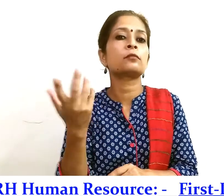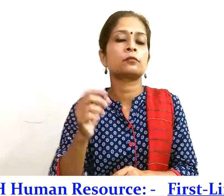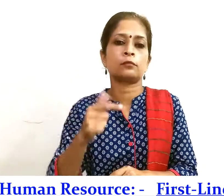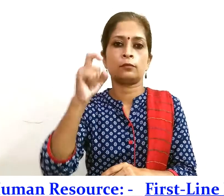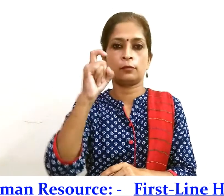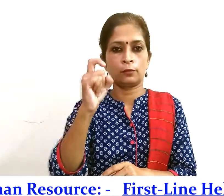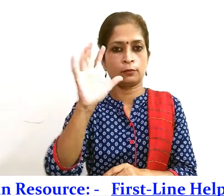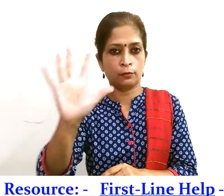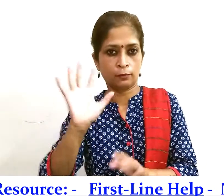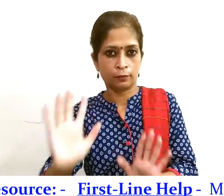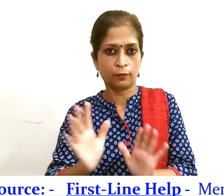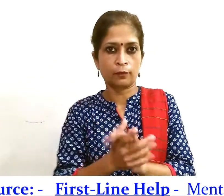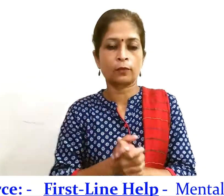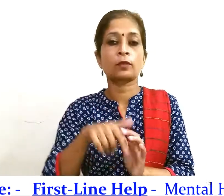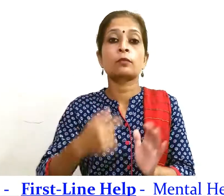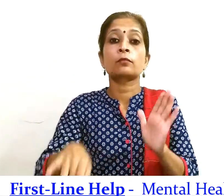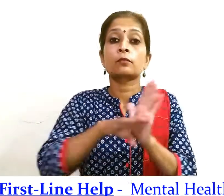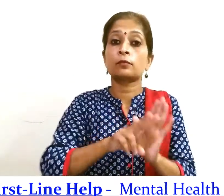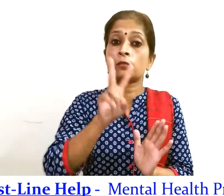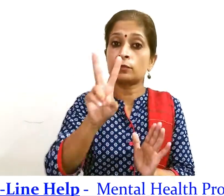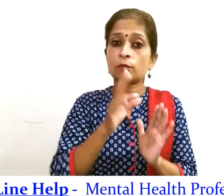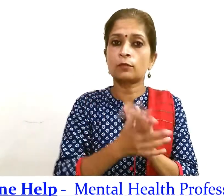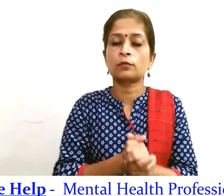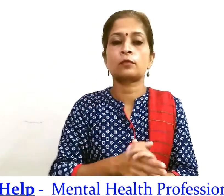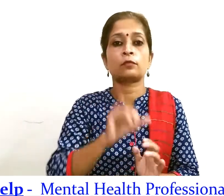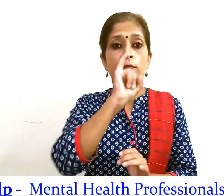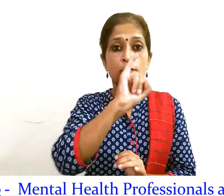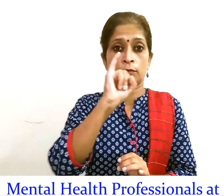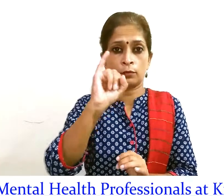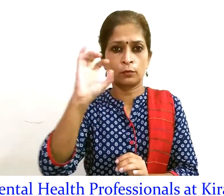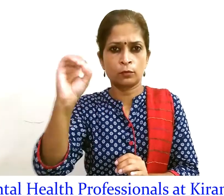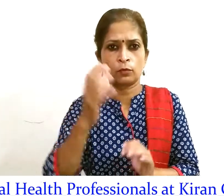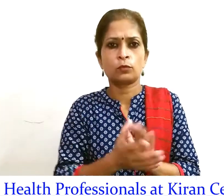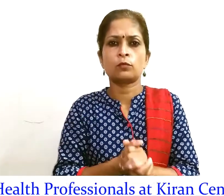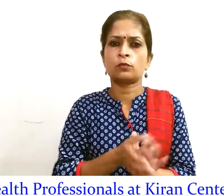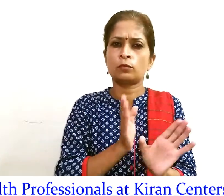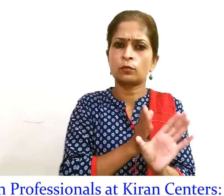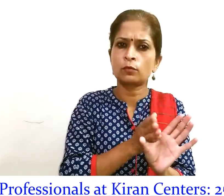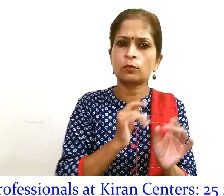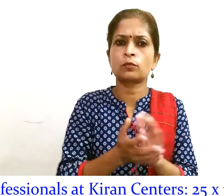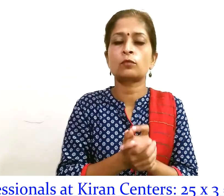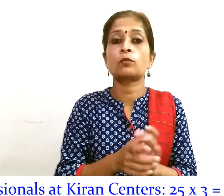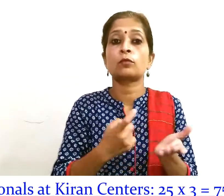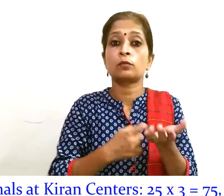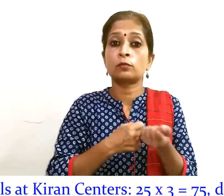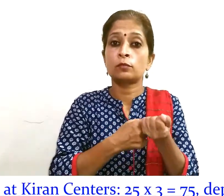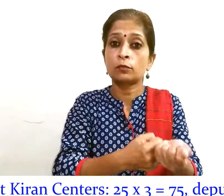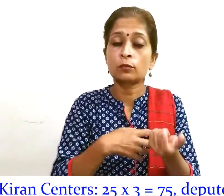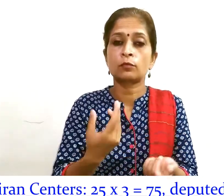द्वित्य स्थर की सहयता, 660 चिकित्सा, पुनर्वास मनोवज्ञानिकों ने